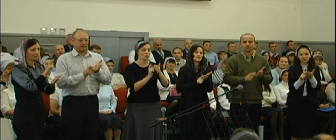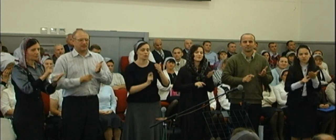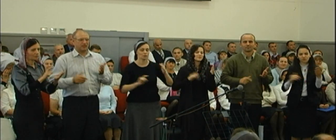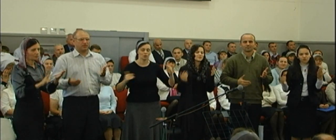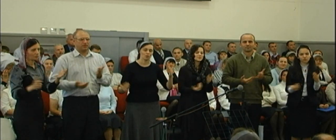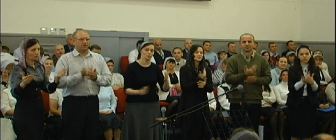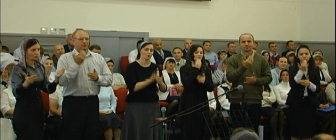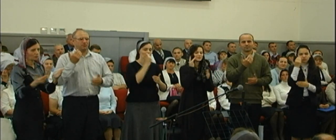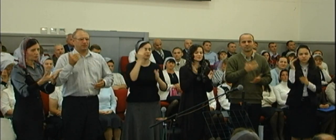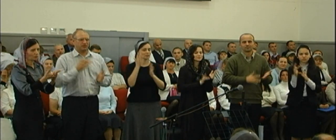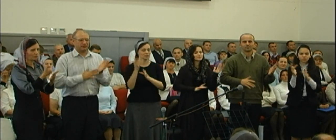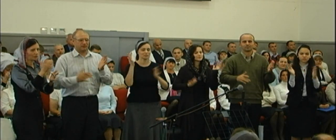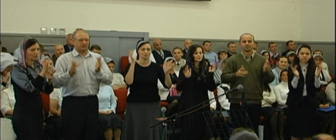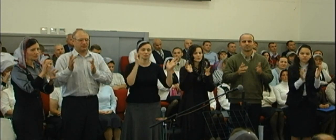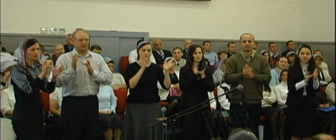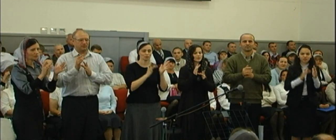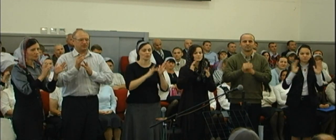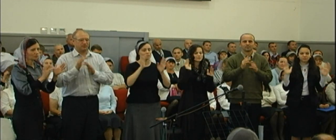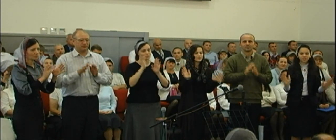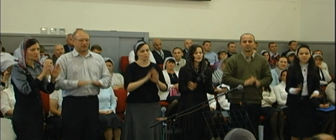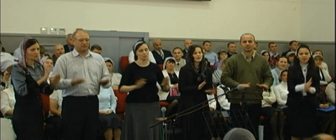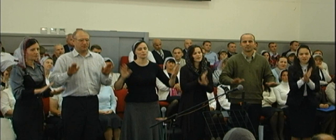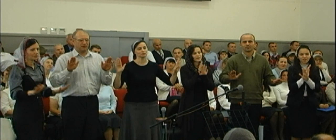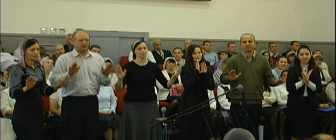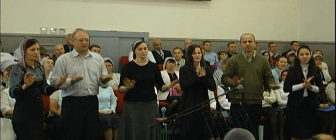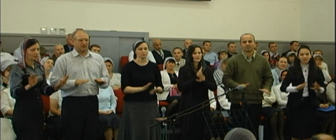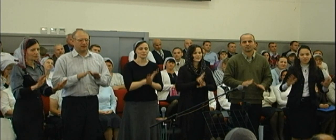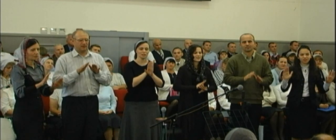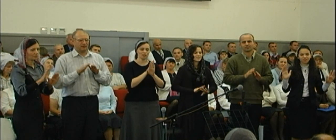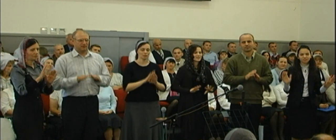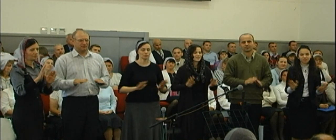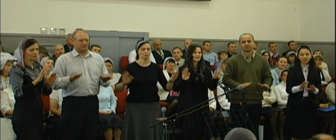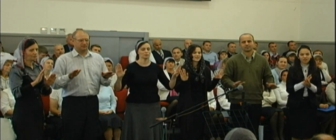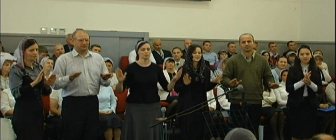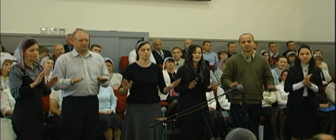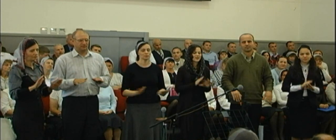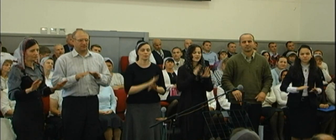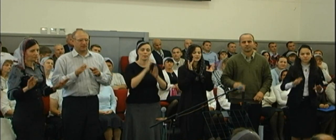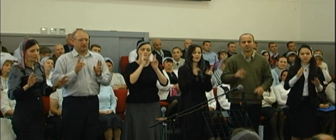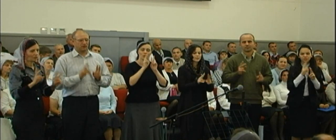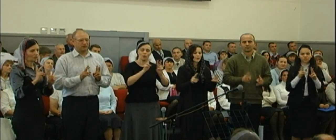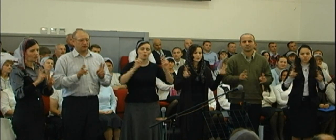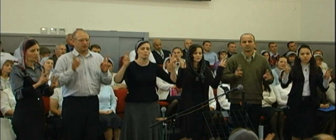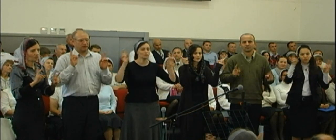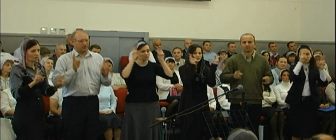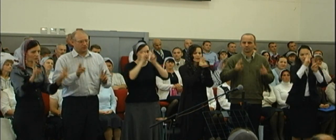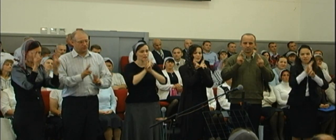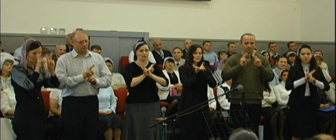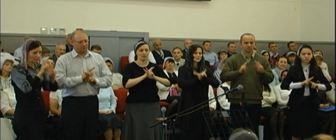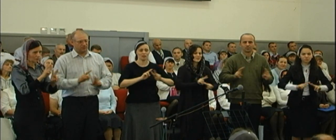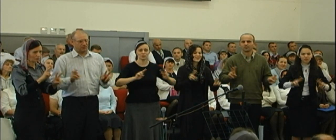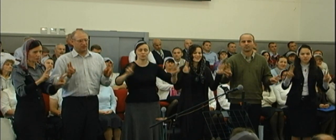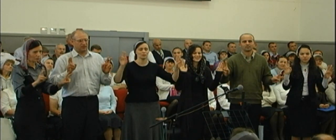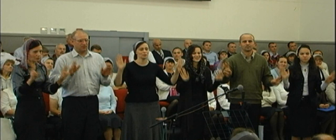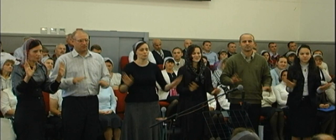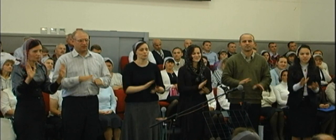Песновую Иисусу воспевая И тот, кто не